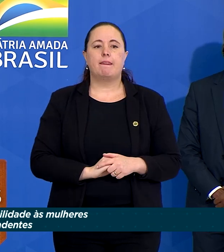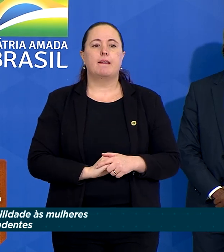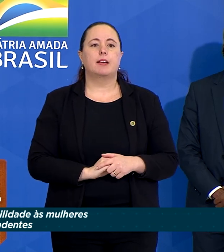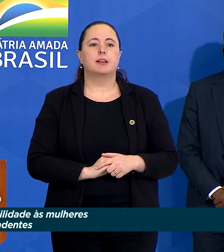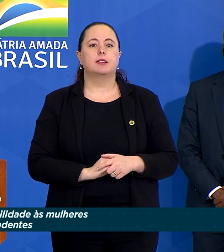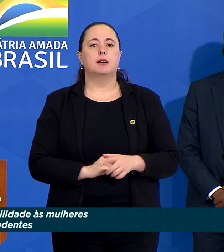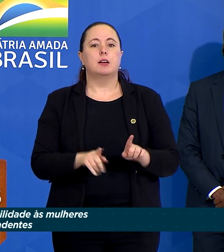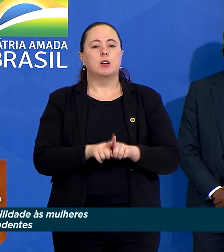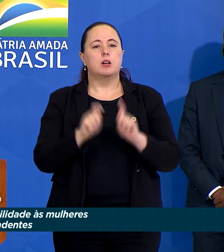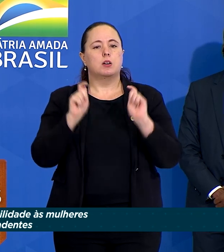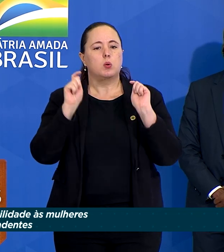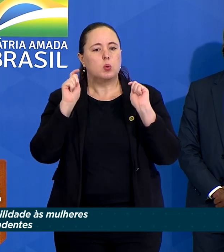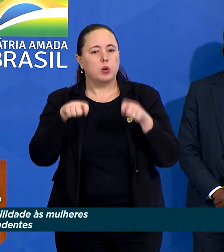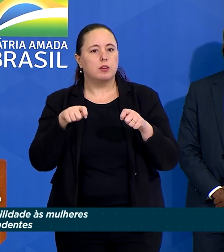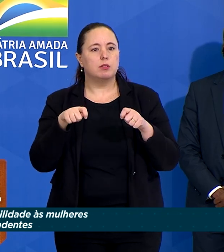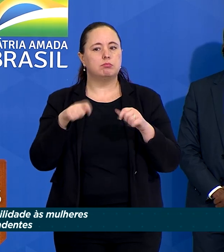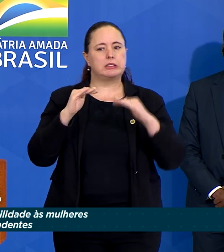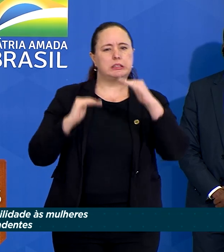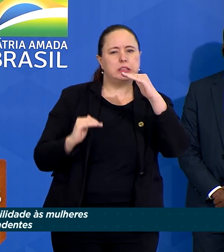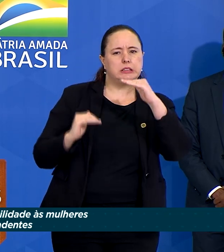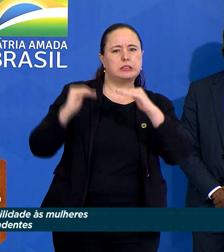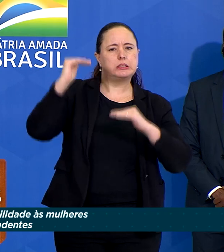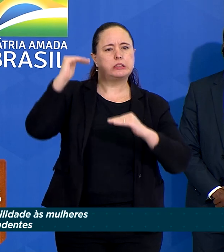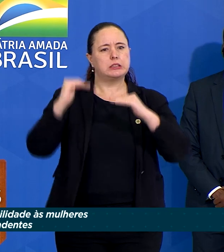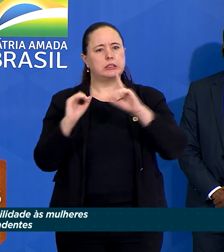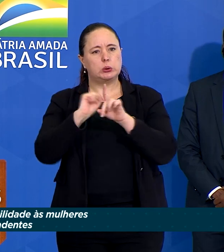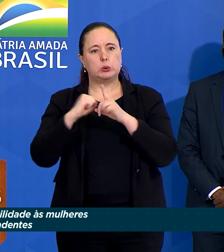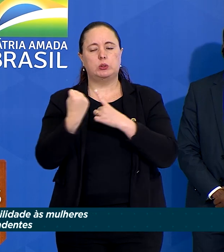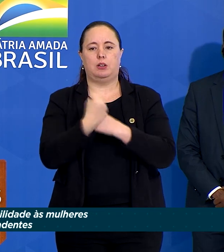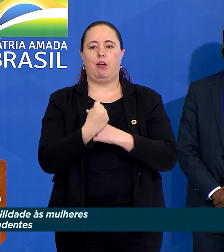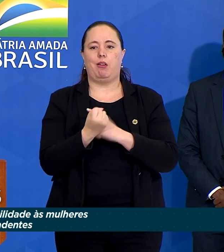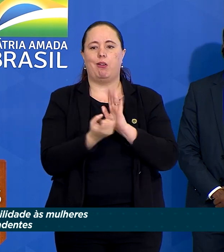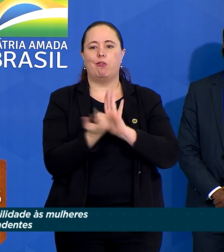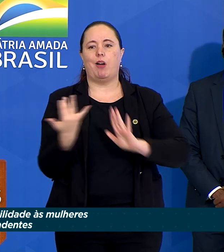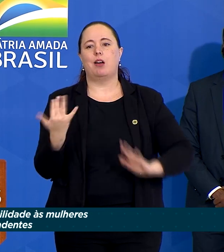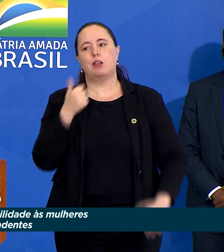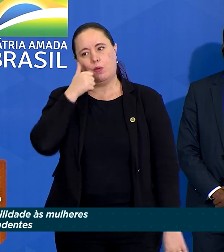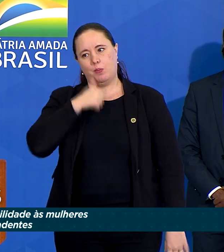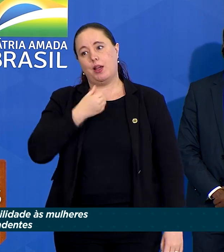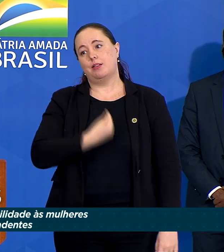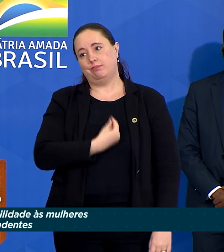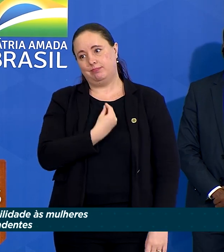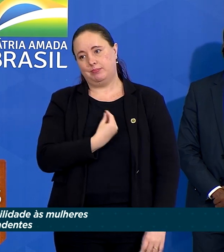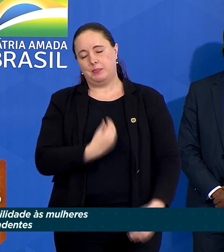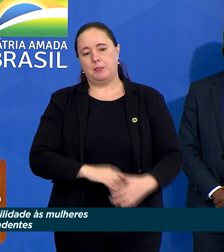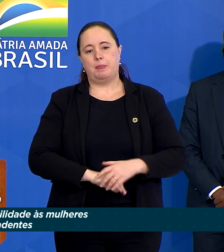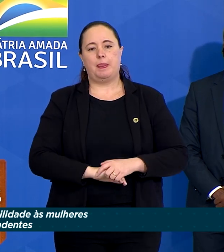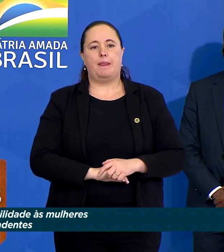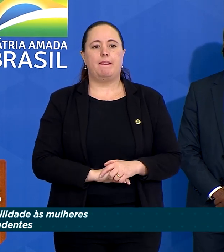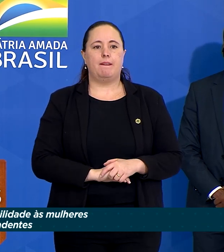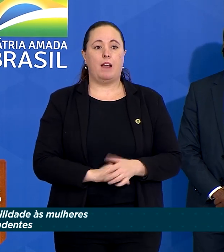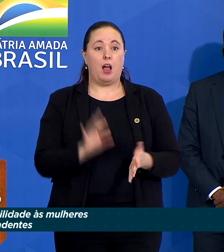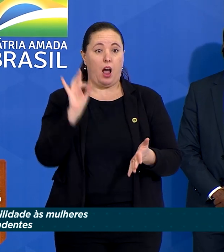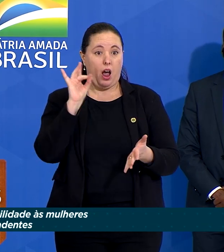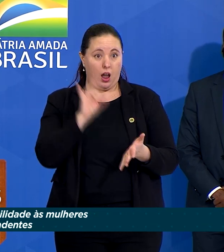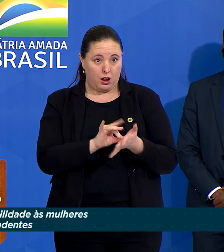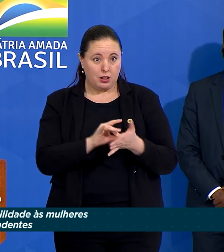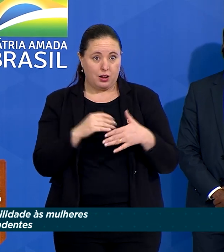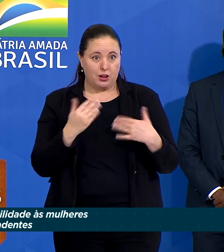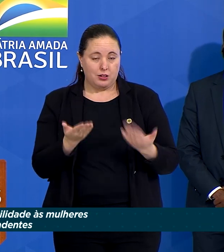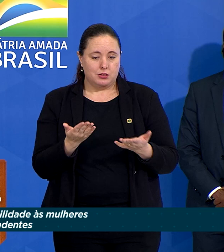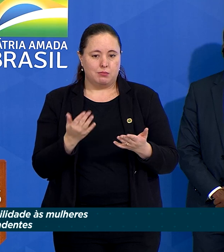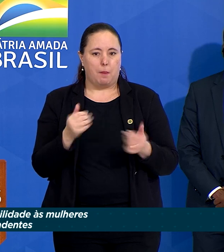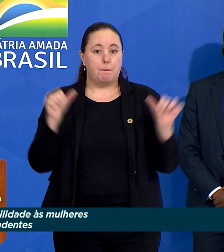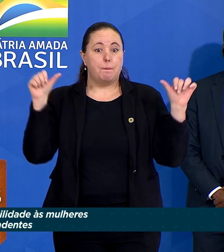condições duras e desigualdades sociais em que muitas delas vivem. Essa realidade foi muito